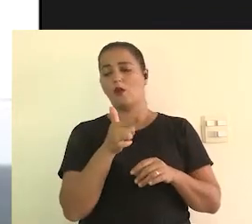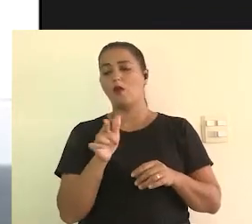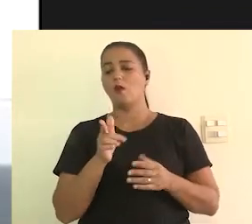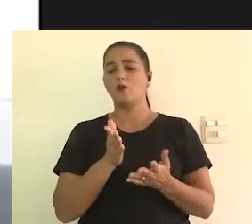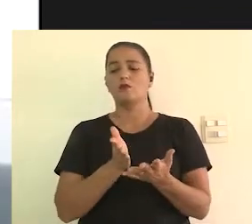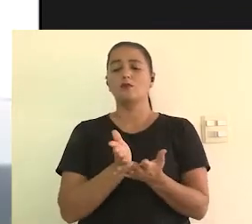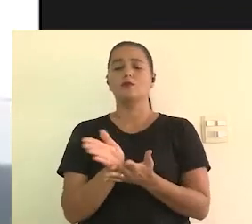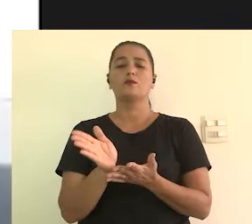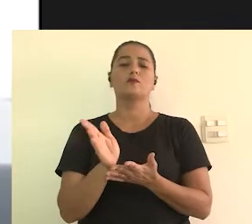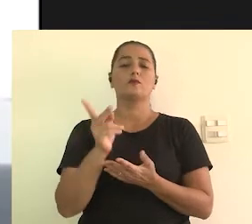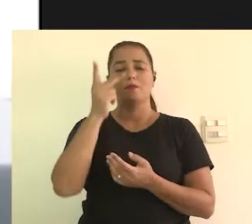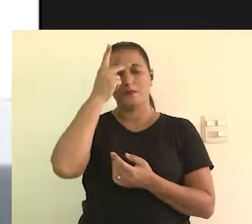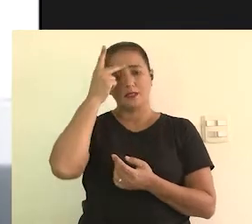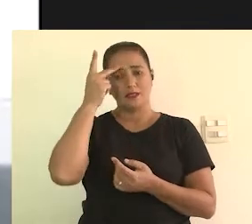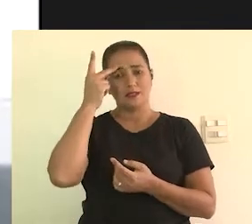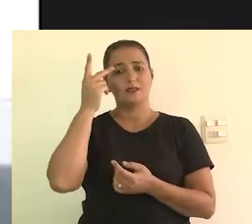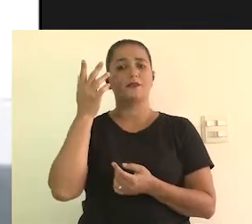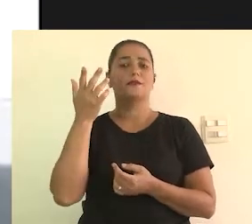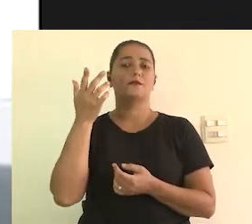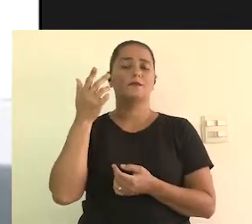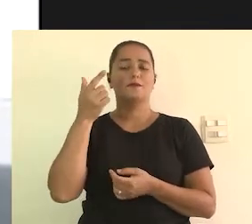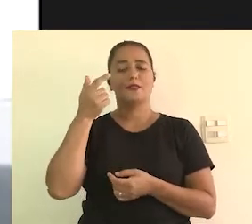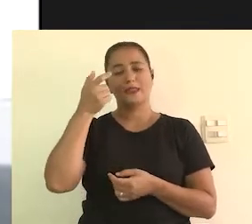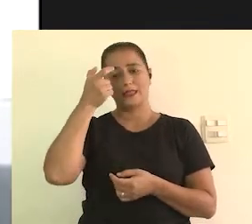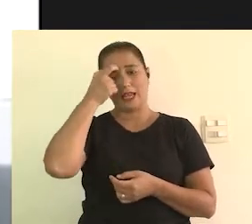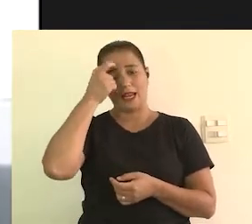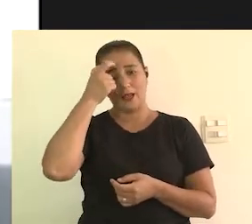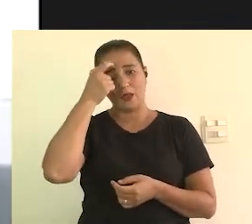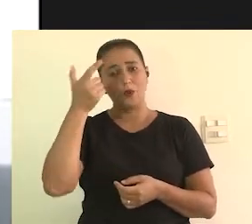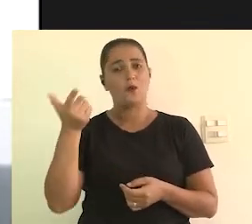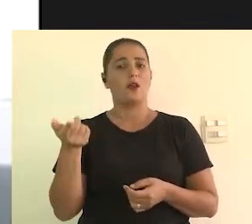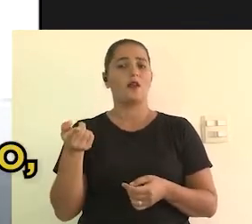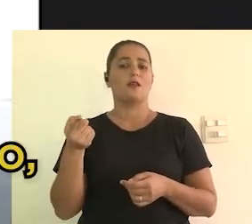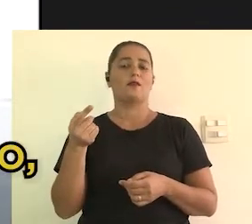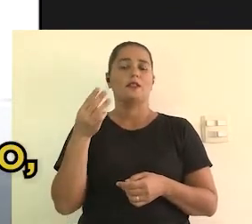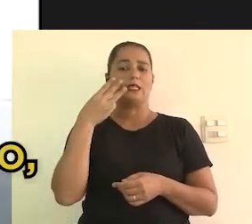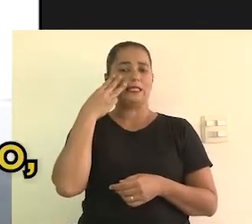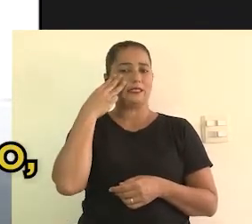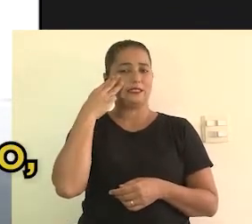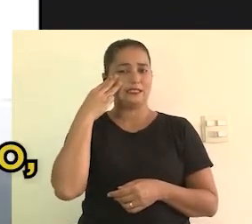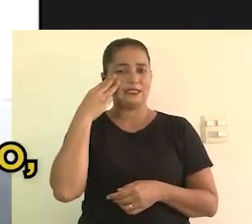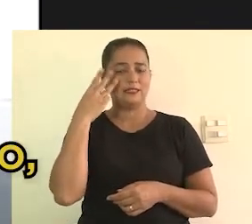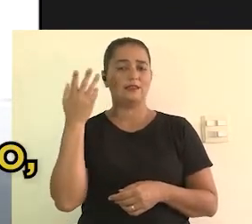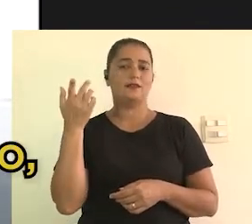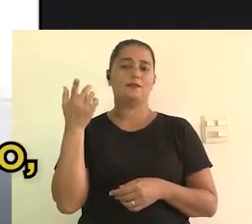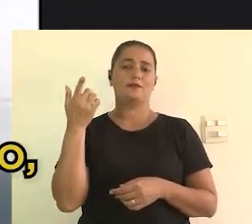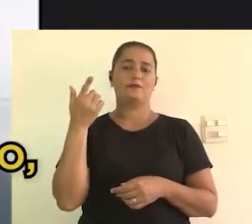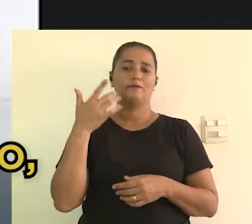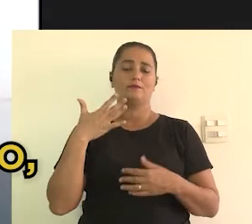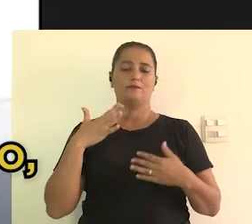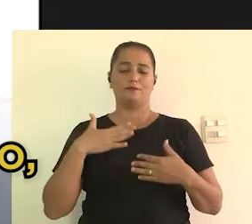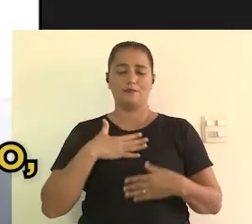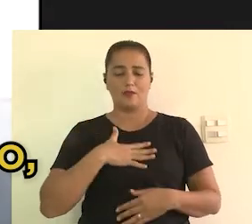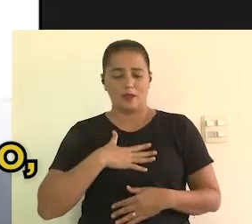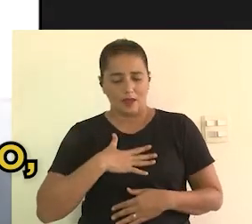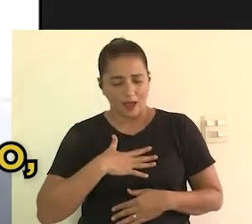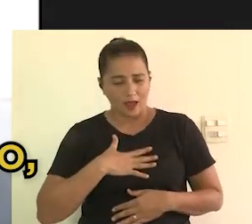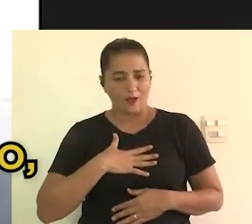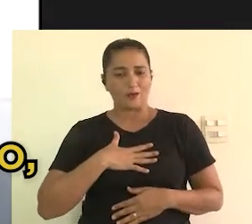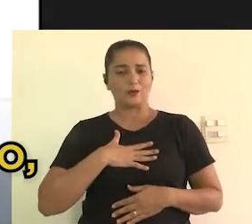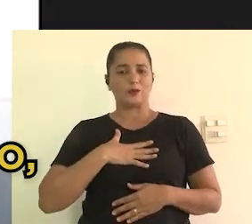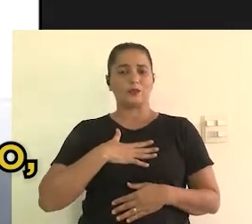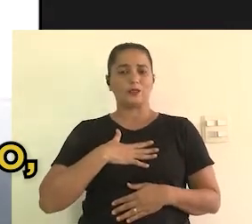dia, nós já sabemos que esse recurso atinge outros públicos, como as pessoas com deficiência intelectual,